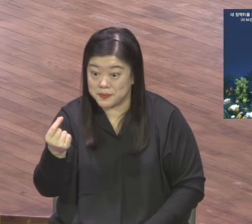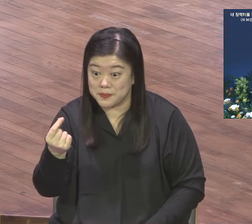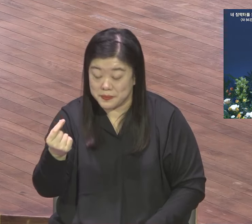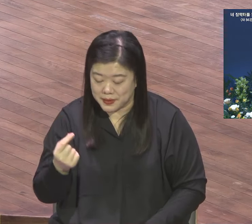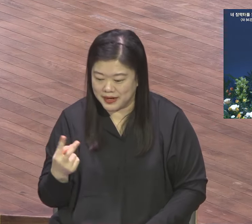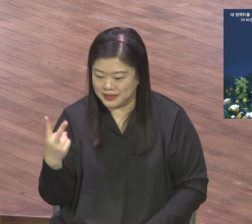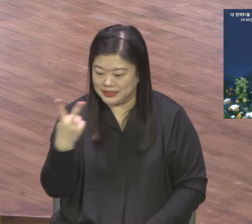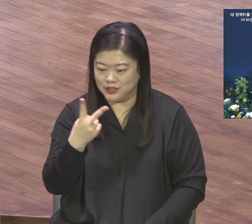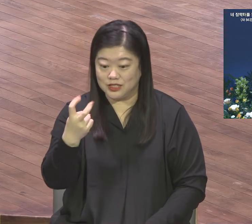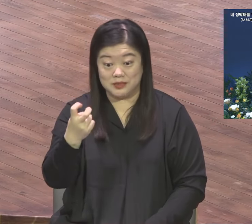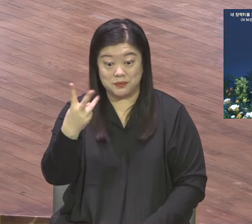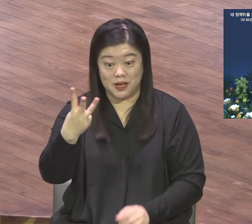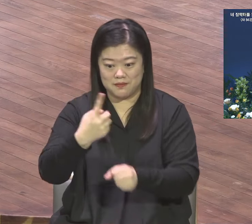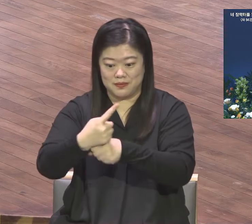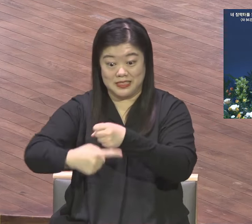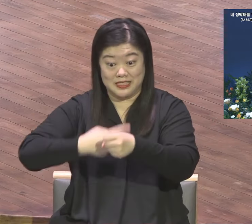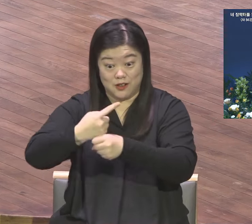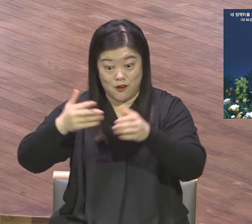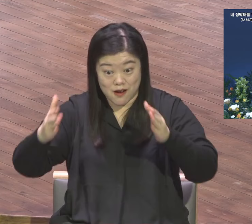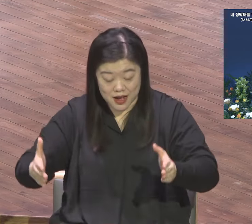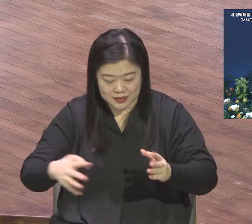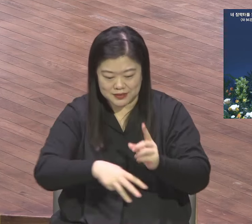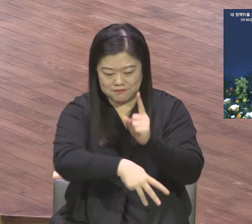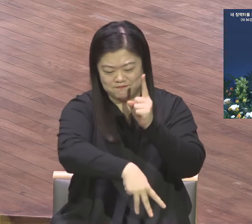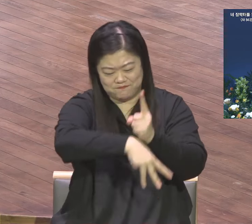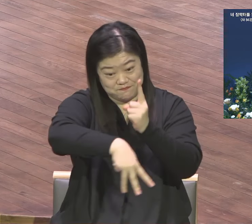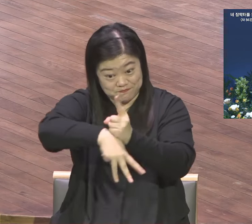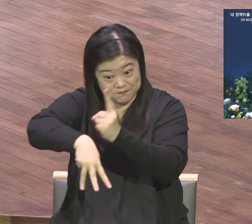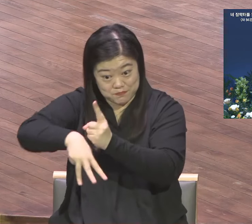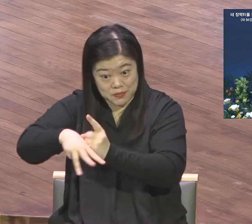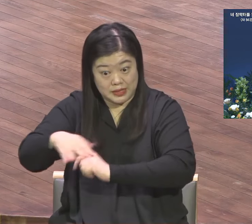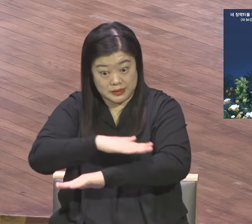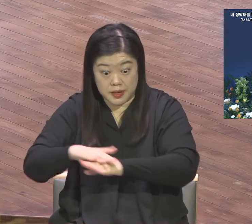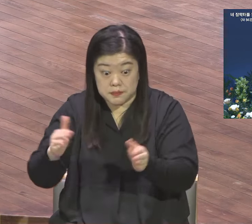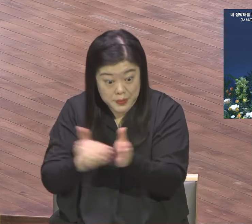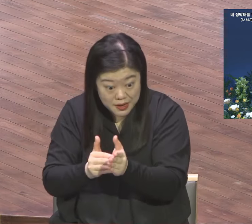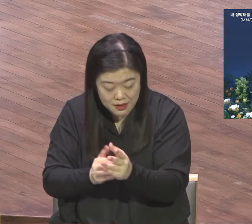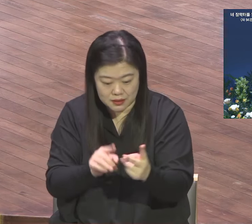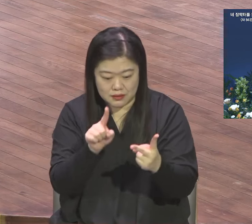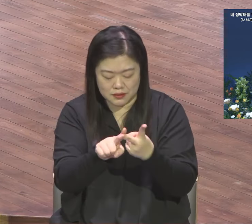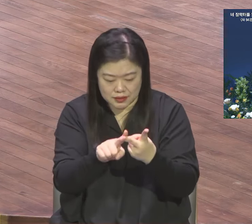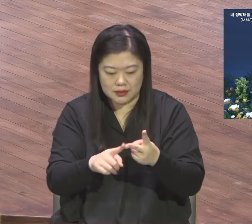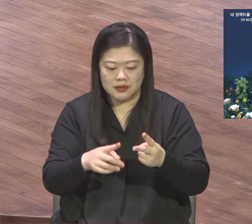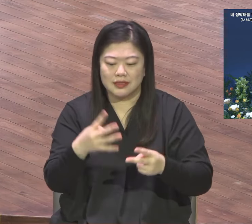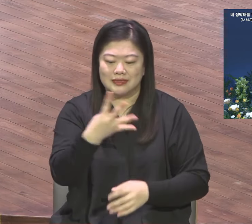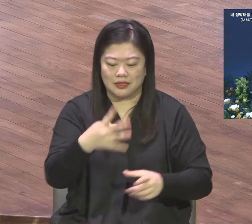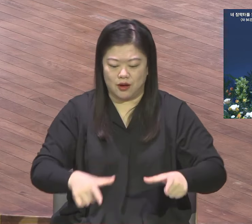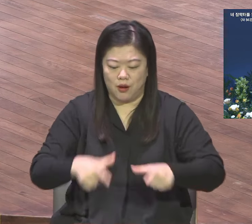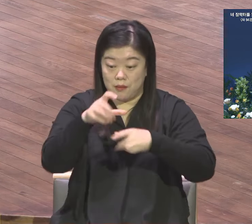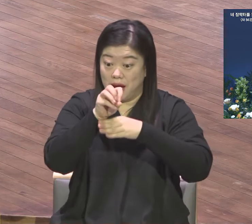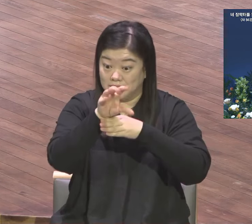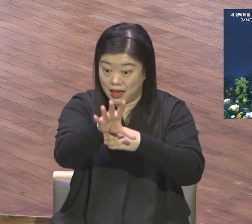우리는 321조 3운동 스타트만 운동 4천만 대 운동 이사들 치유 운동 이걸 펼쳐나가면서